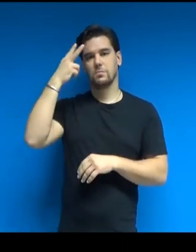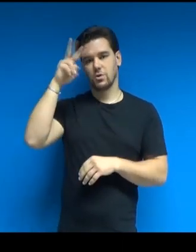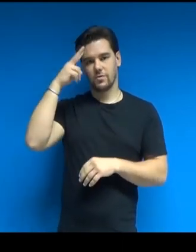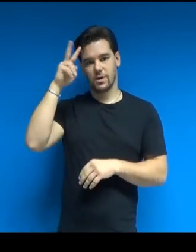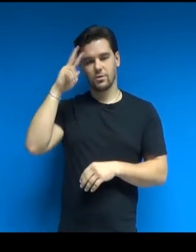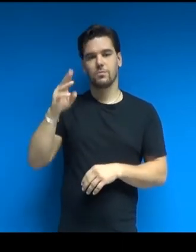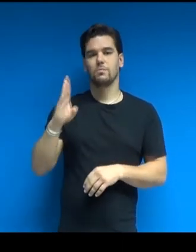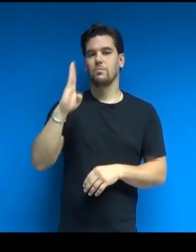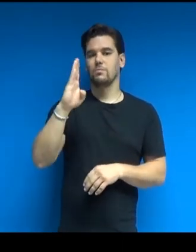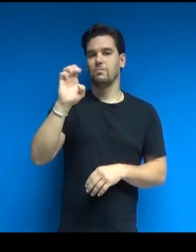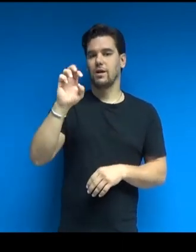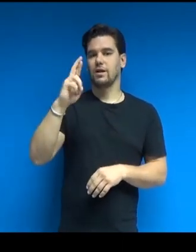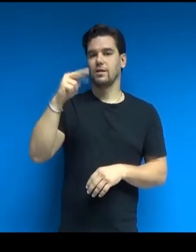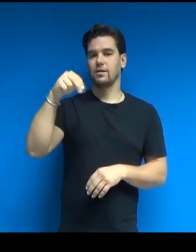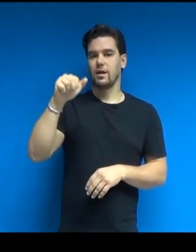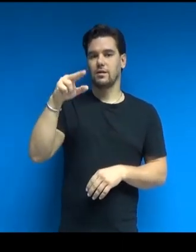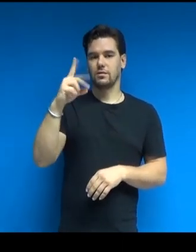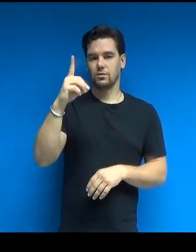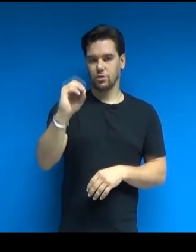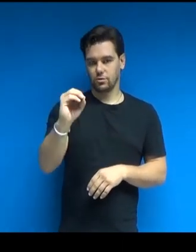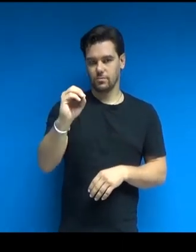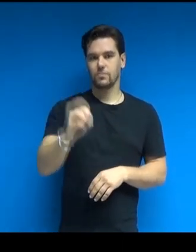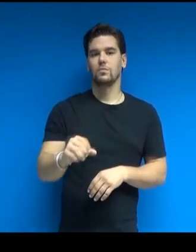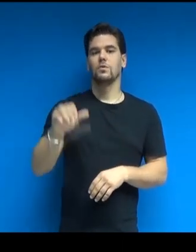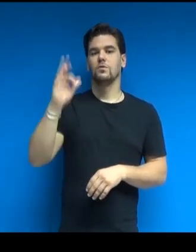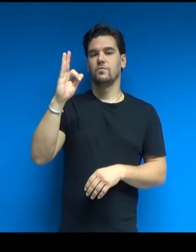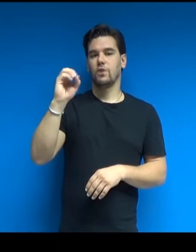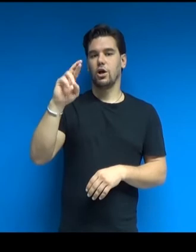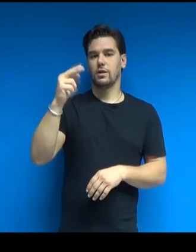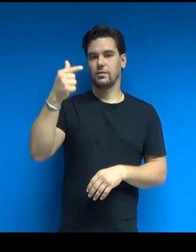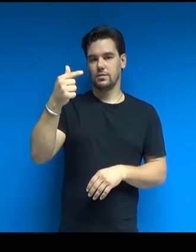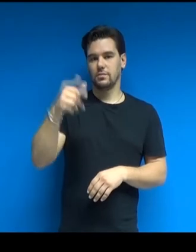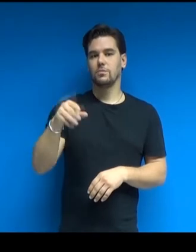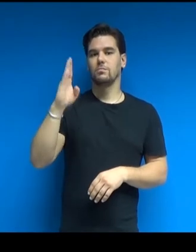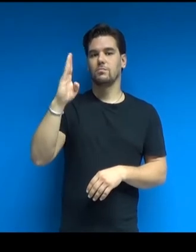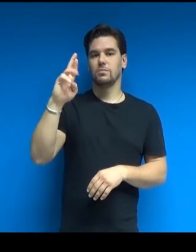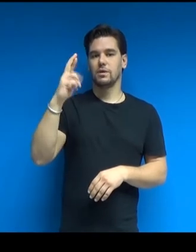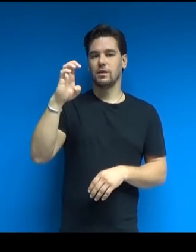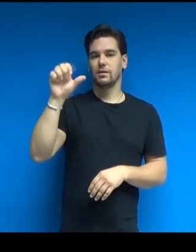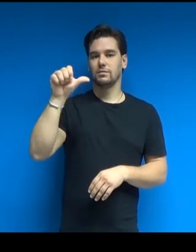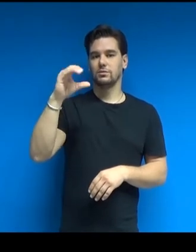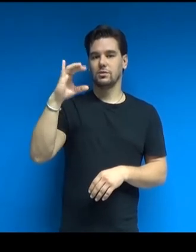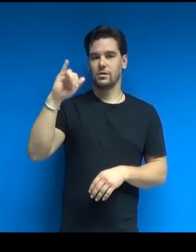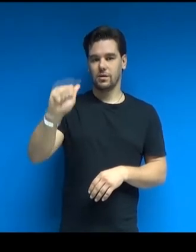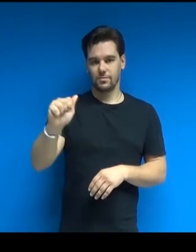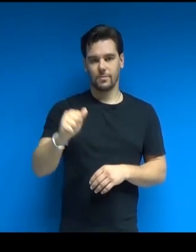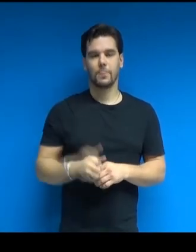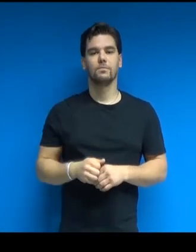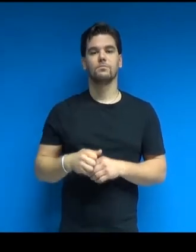'architetto peruviano Bernardo Fort Brescia. L'edificio si compone di tre